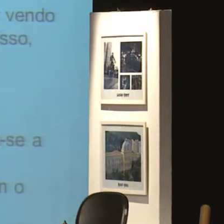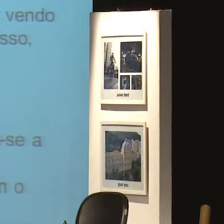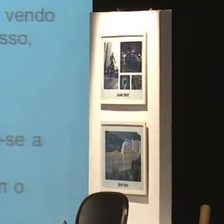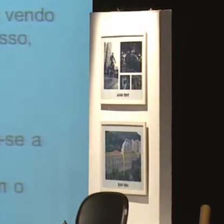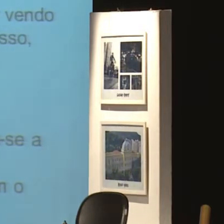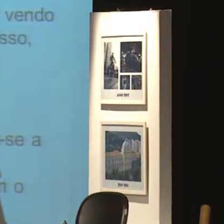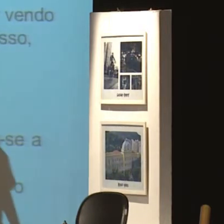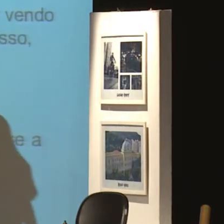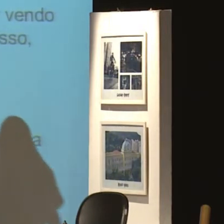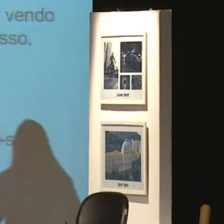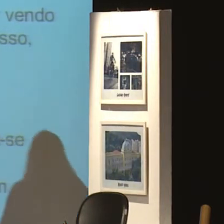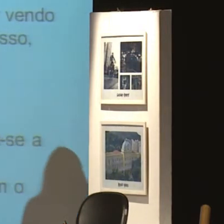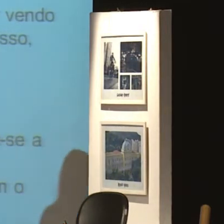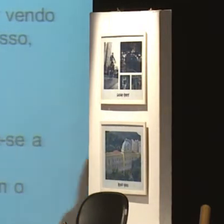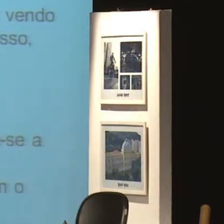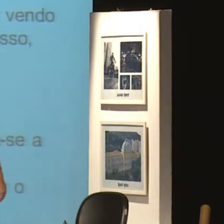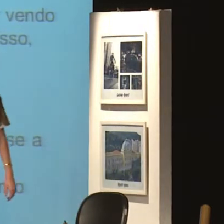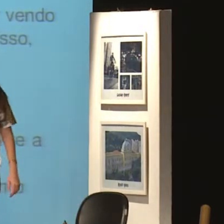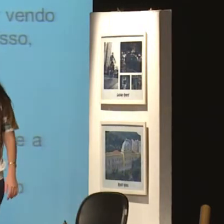Vocês sabem o que é misoginia?